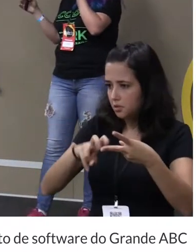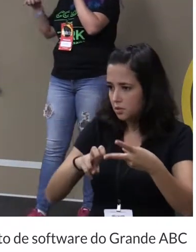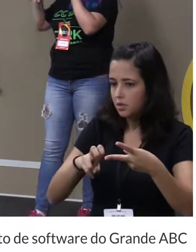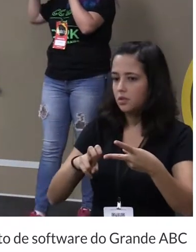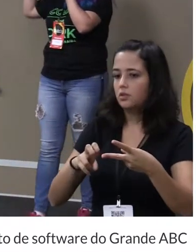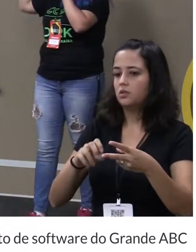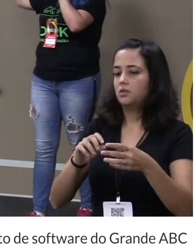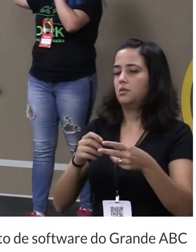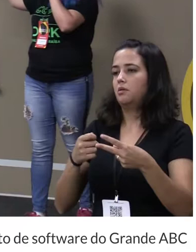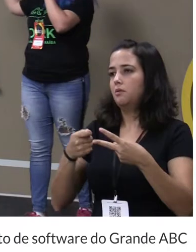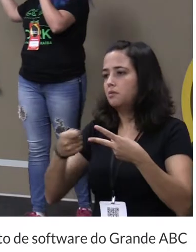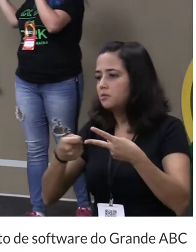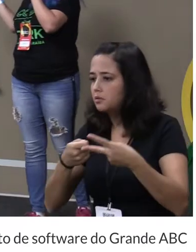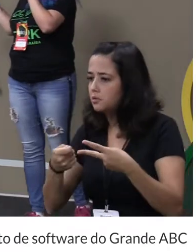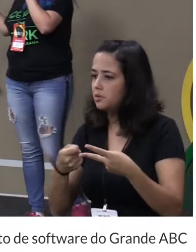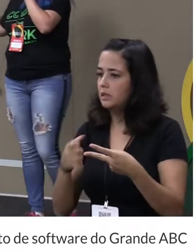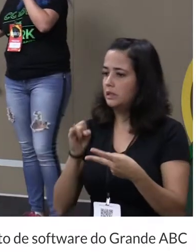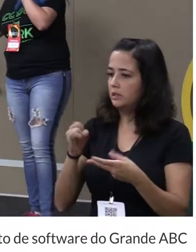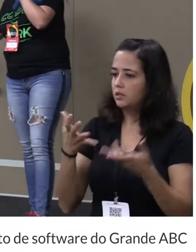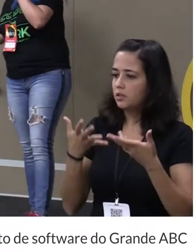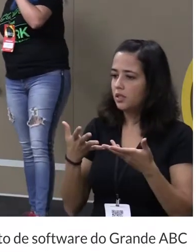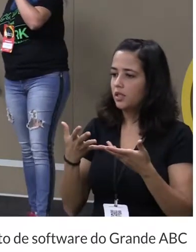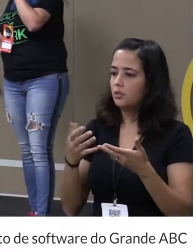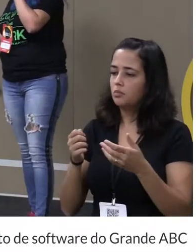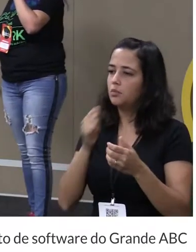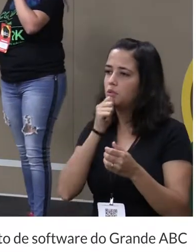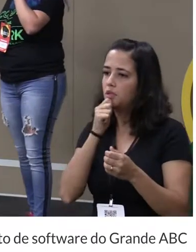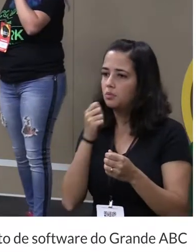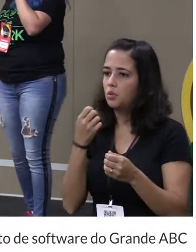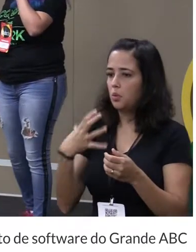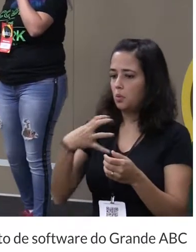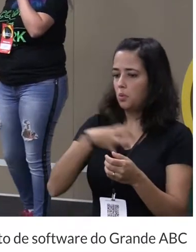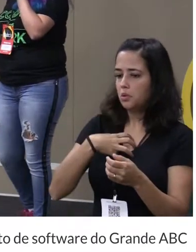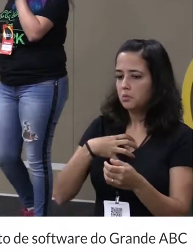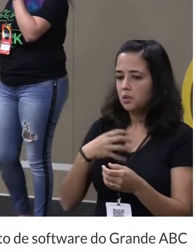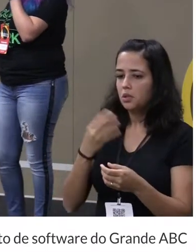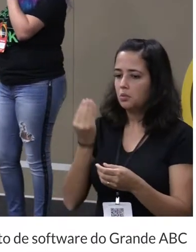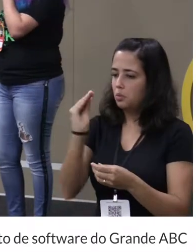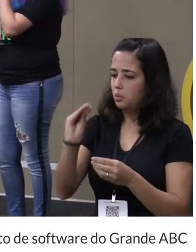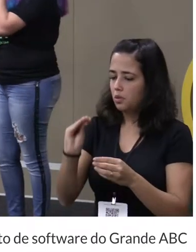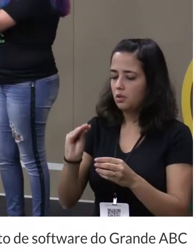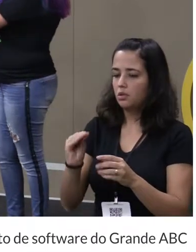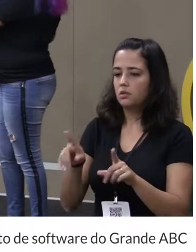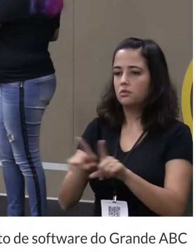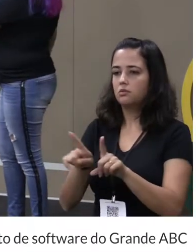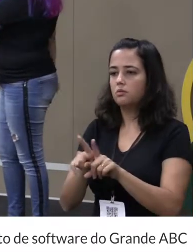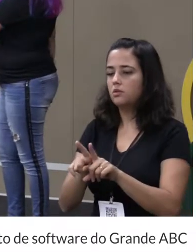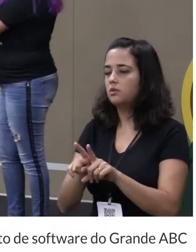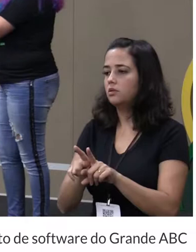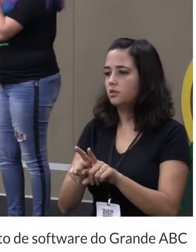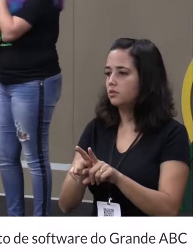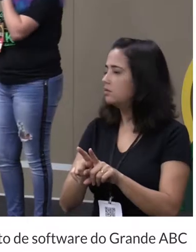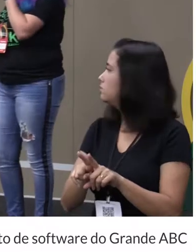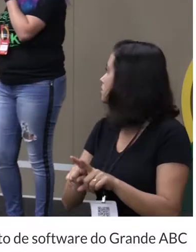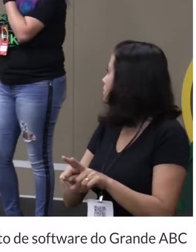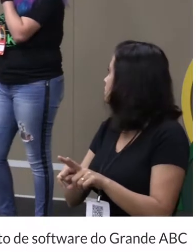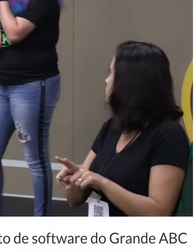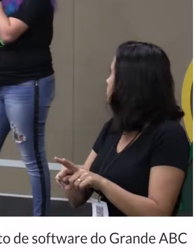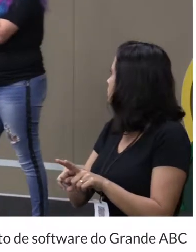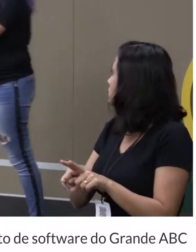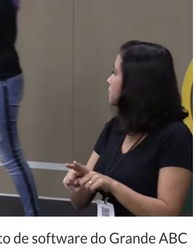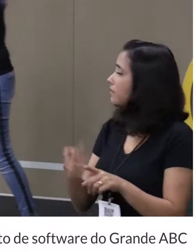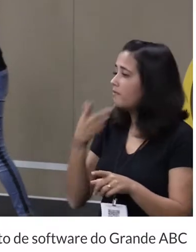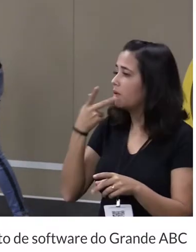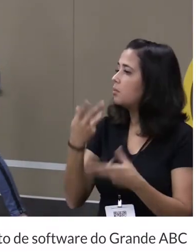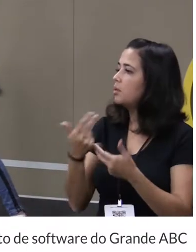faça, se eu quero que ele, sei lá, eu quero atribuir um comportamento a ele, não sei, quando, sei lá, um comportamento